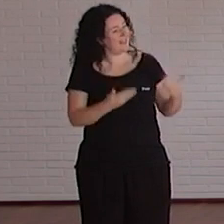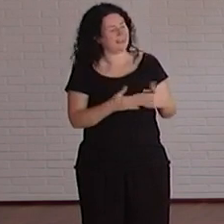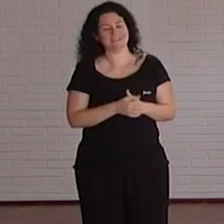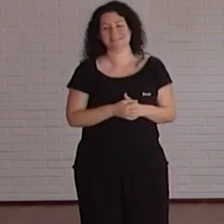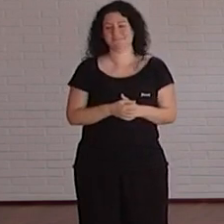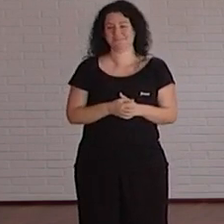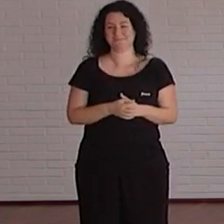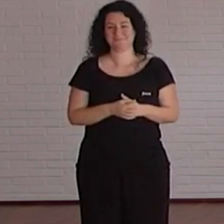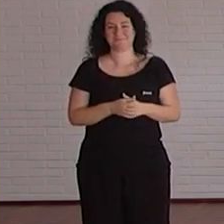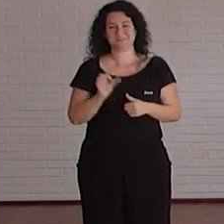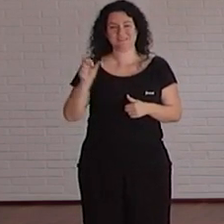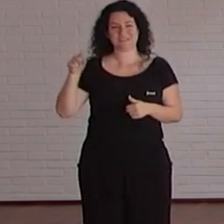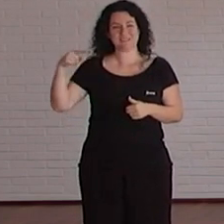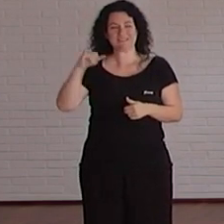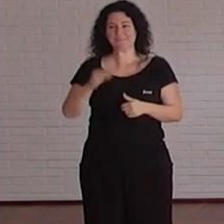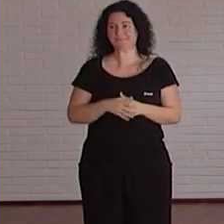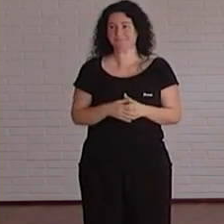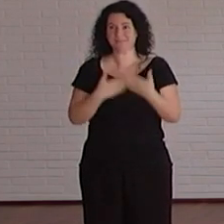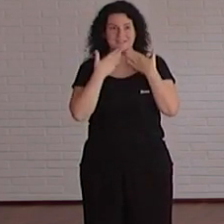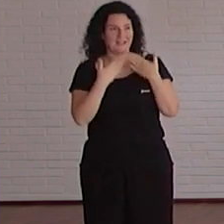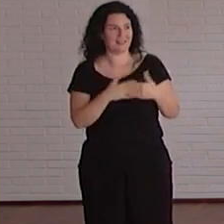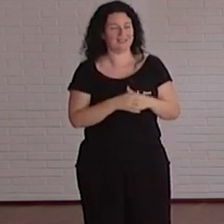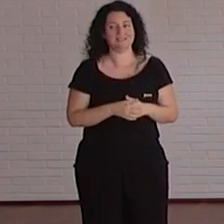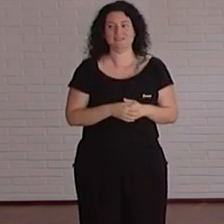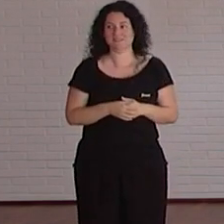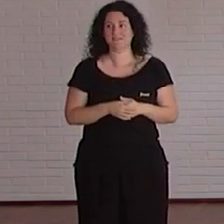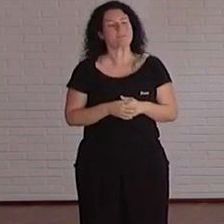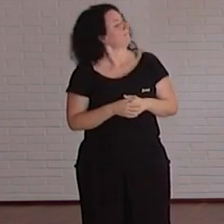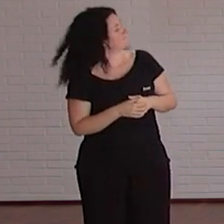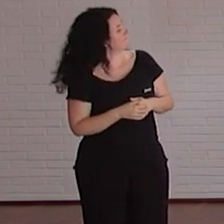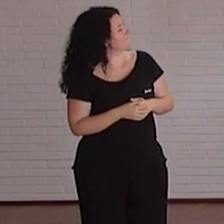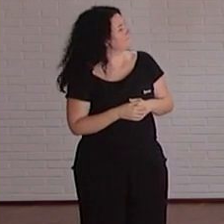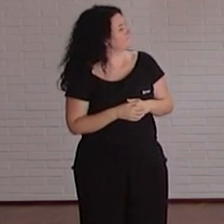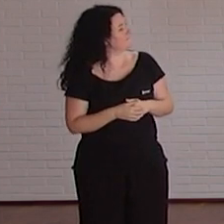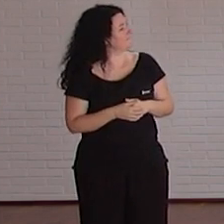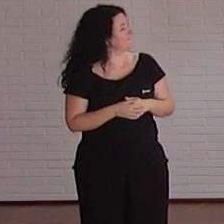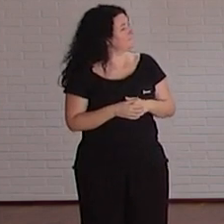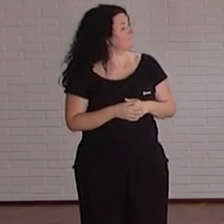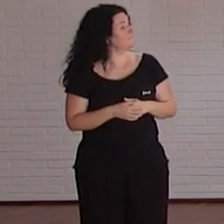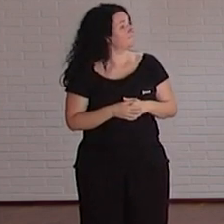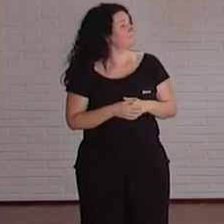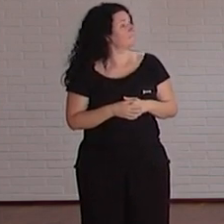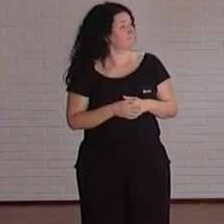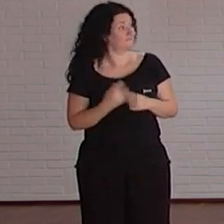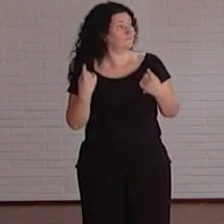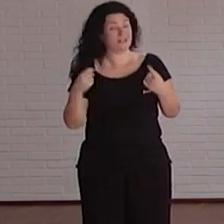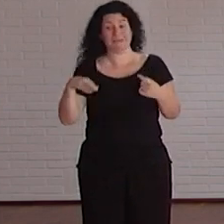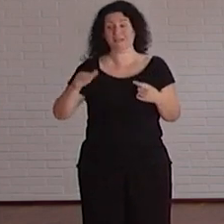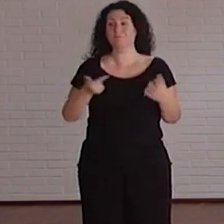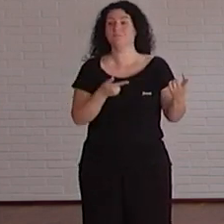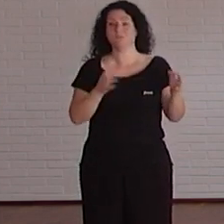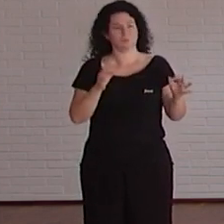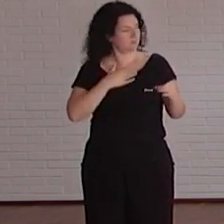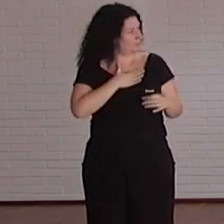Fergie la verdad es que es y queda Marita y lo anticipo ella también pero que es un